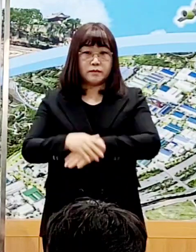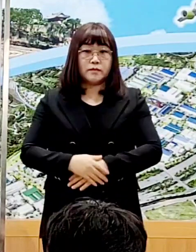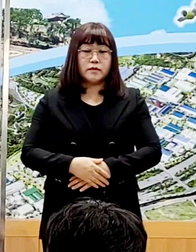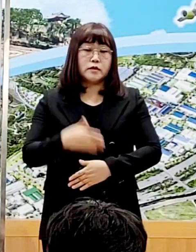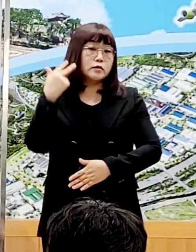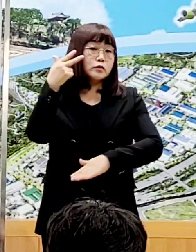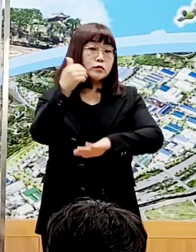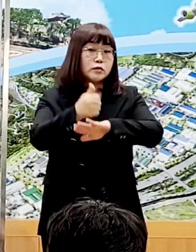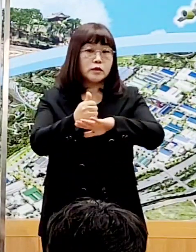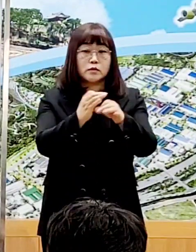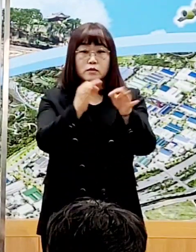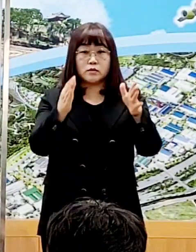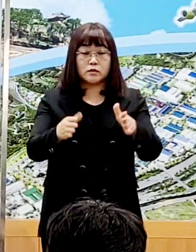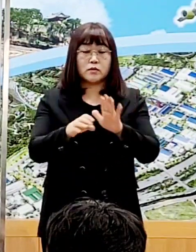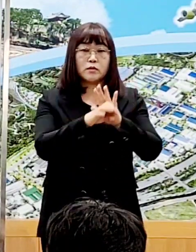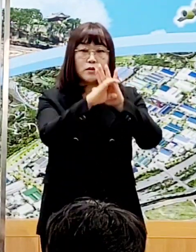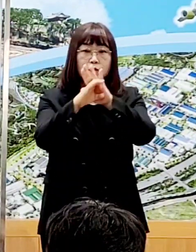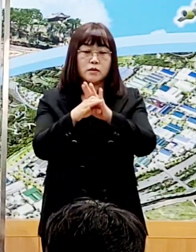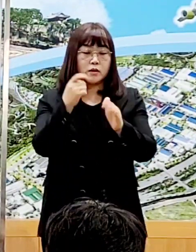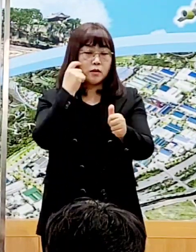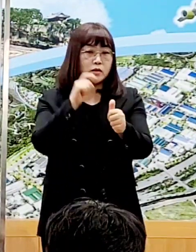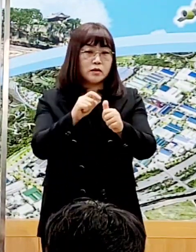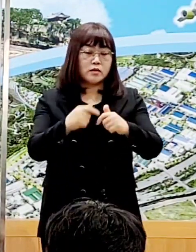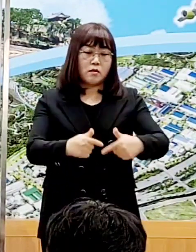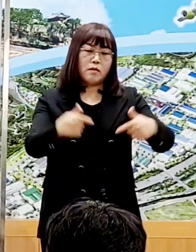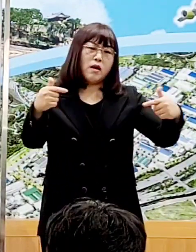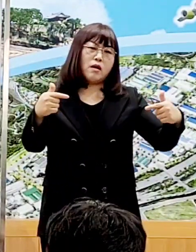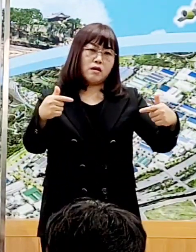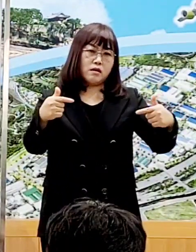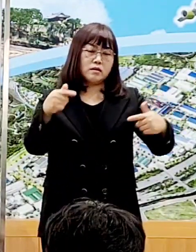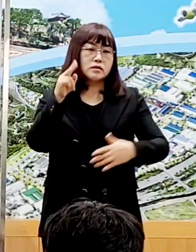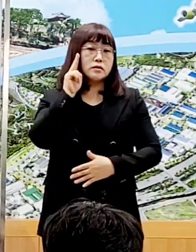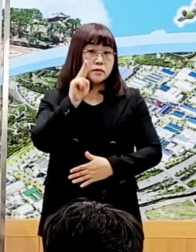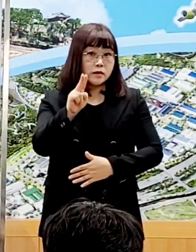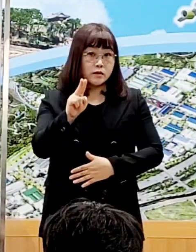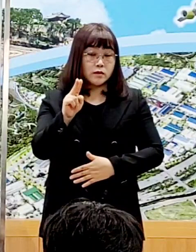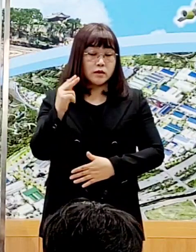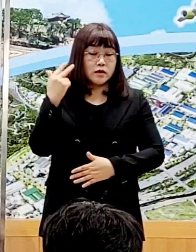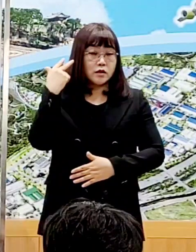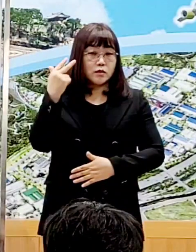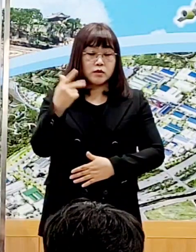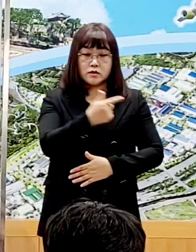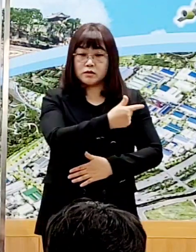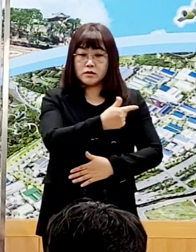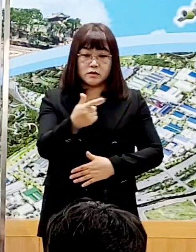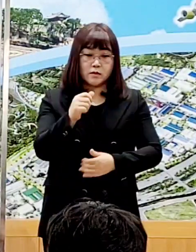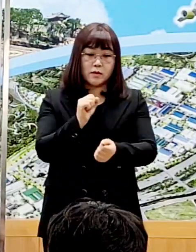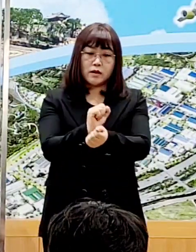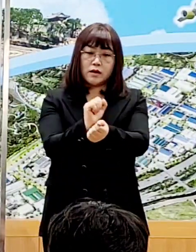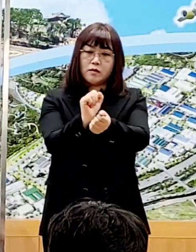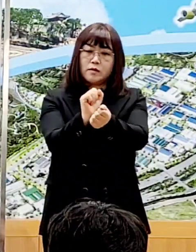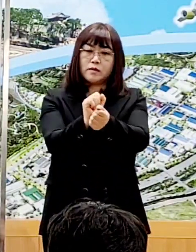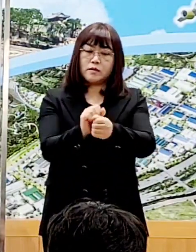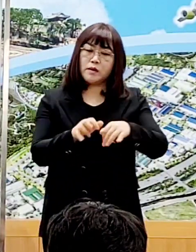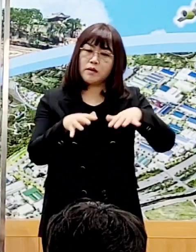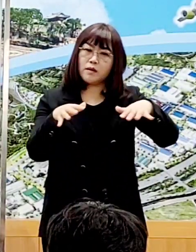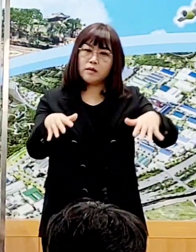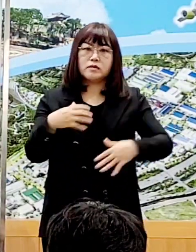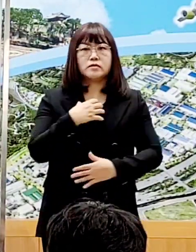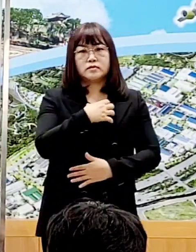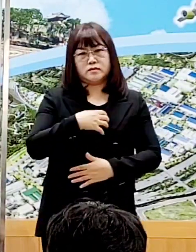주말 동안 코로나19 신규 확진자 급증이 이어지며 이번 주 대규모 감염 발생이